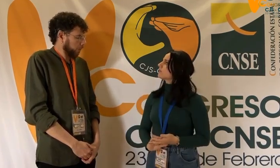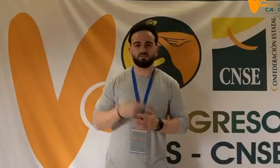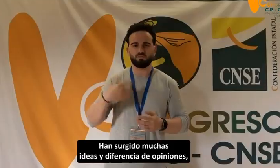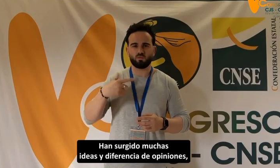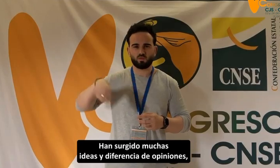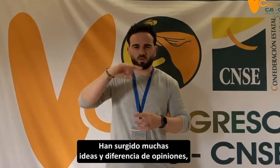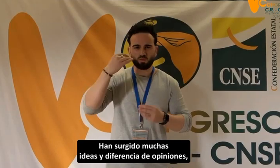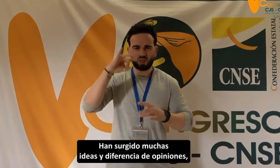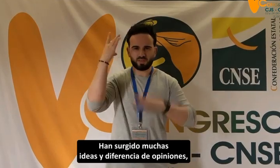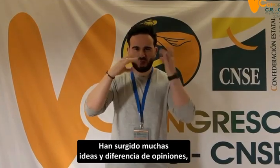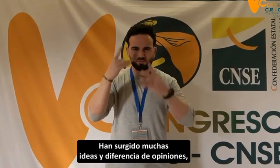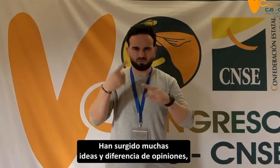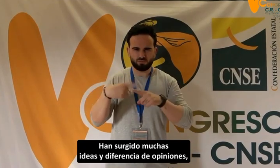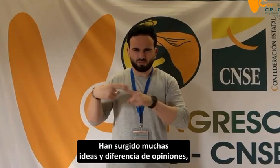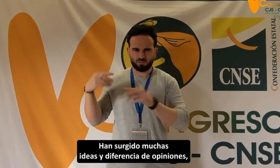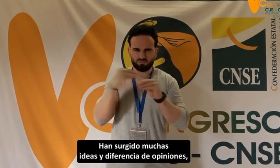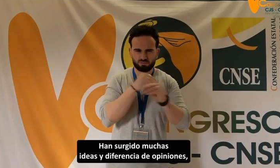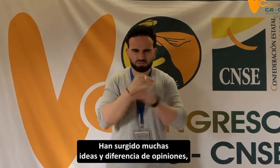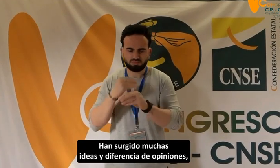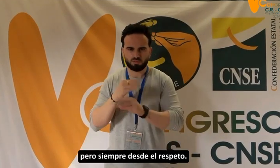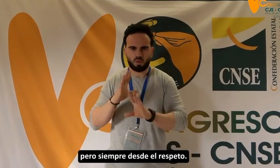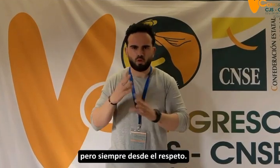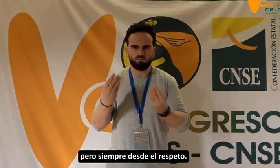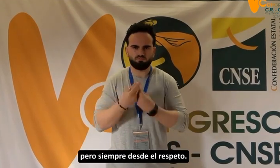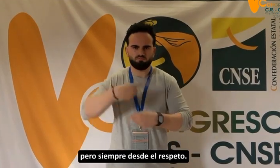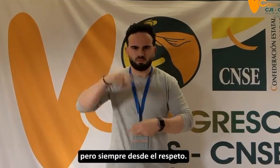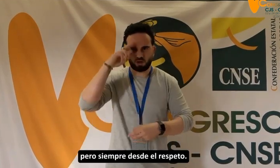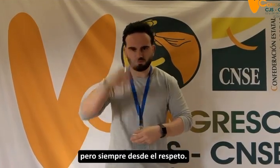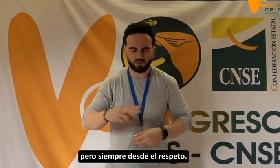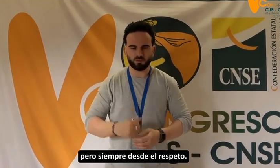Han surgido muchas ideas y diferencias de opiniones, pero siempre desde el respeto.